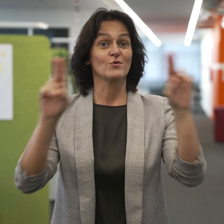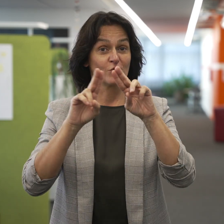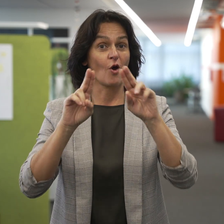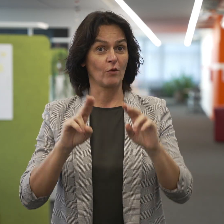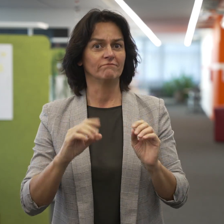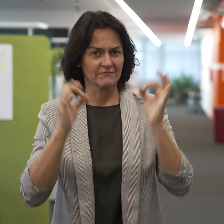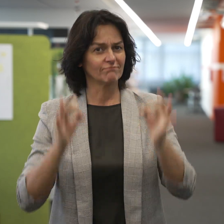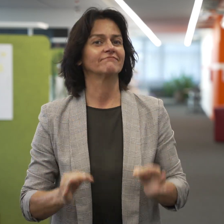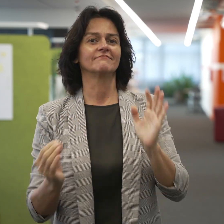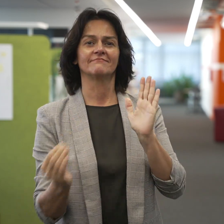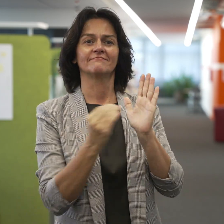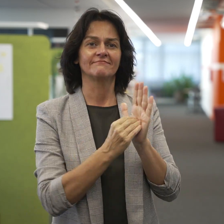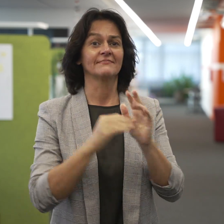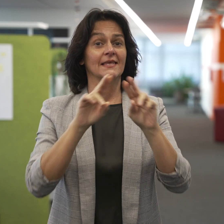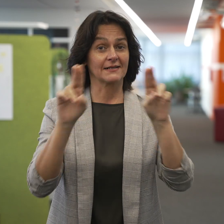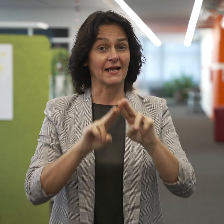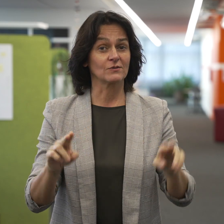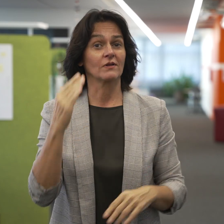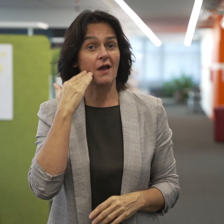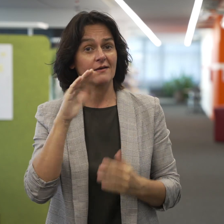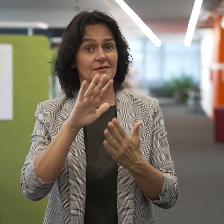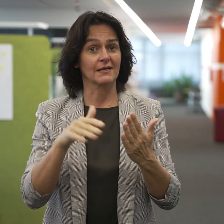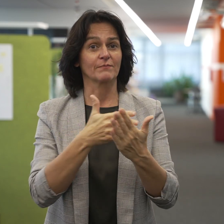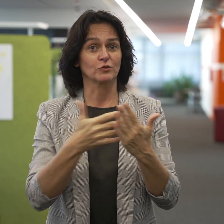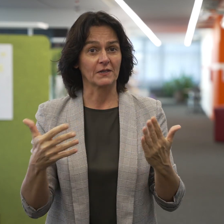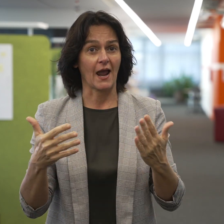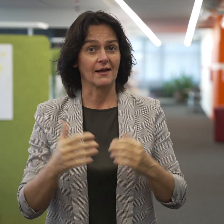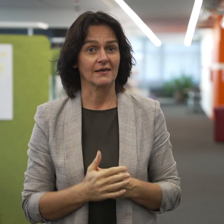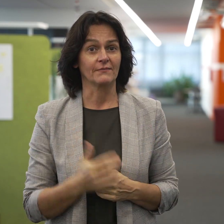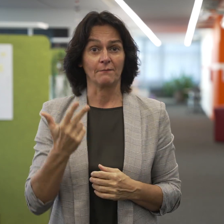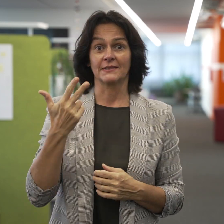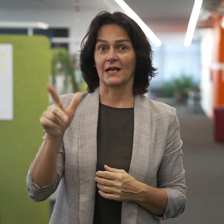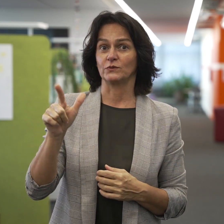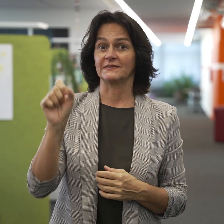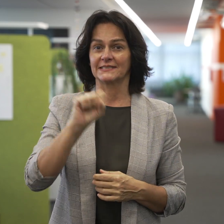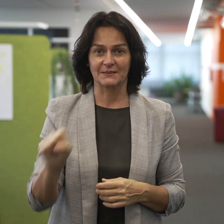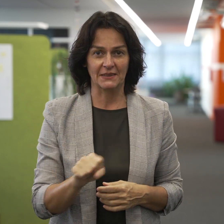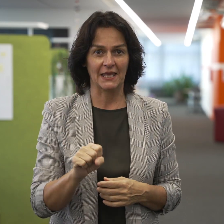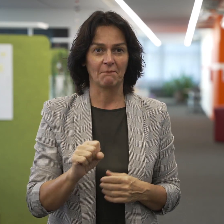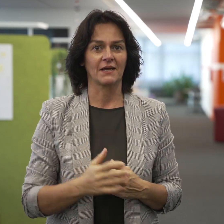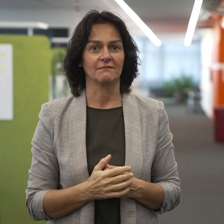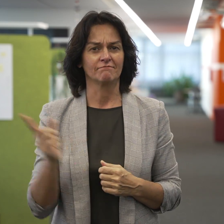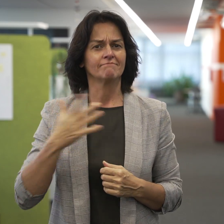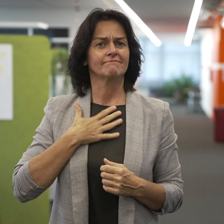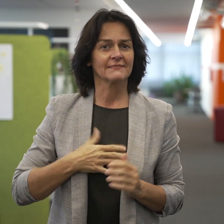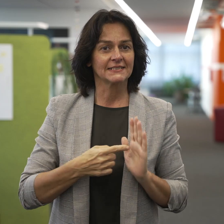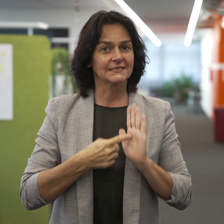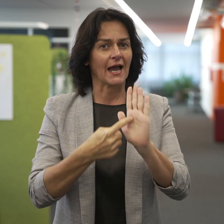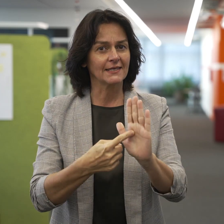Die UNO bestimmte den 23. September als den Internationalen Tag der Gebärdensprachen und setzt damit ein Zeichen für die